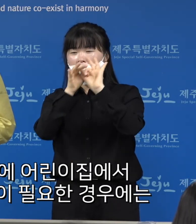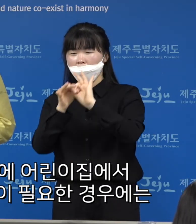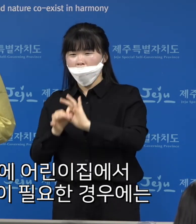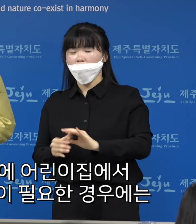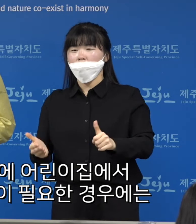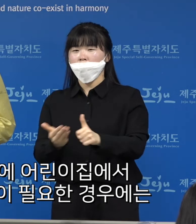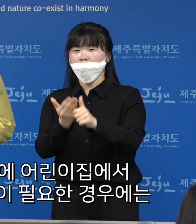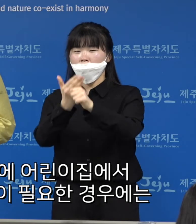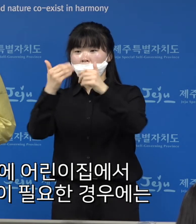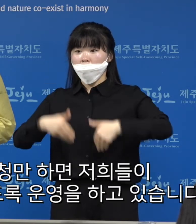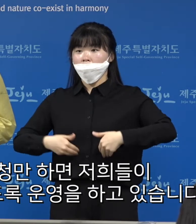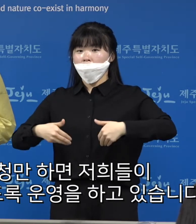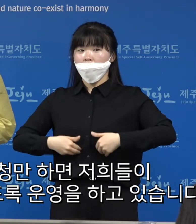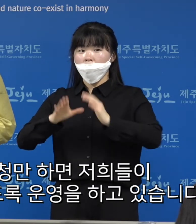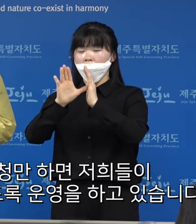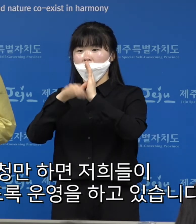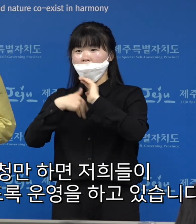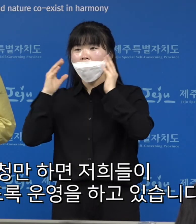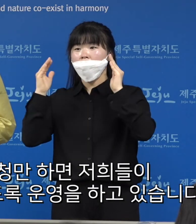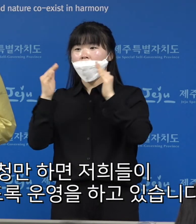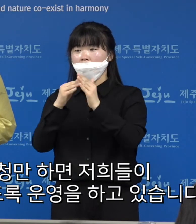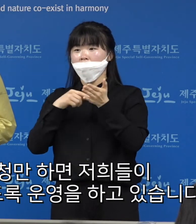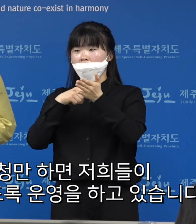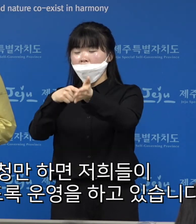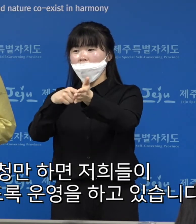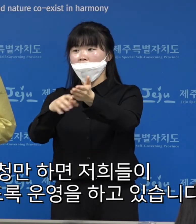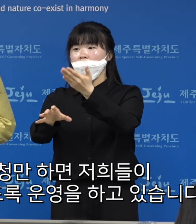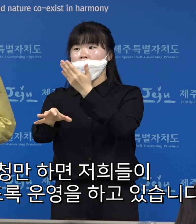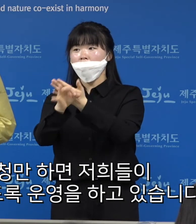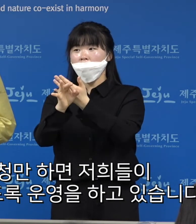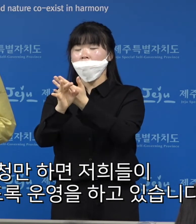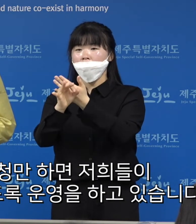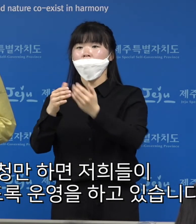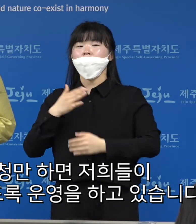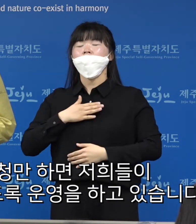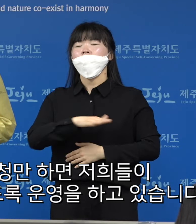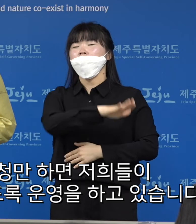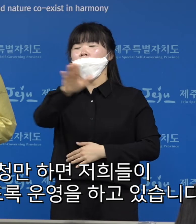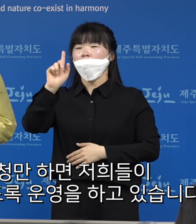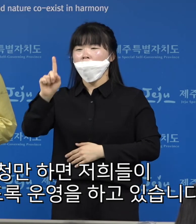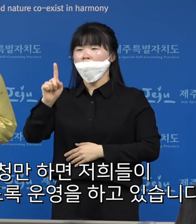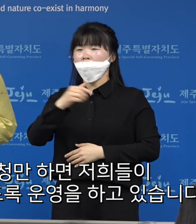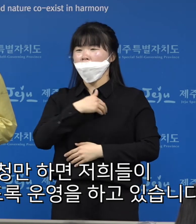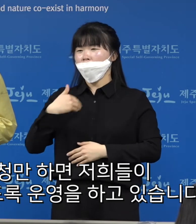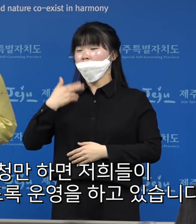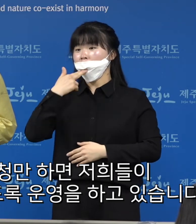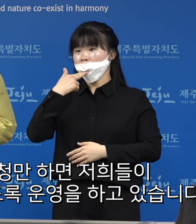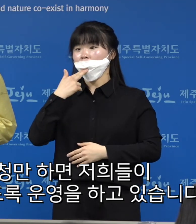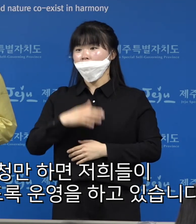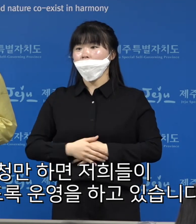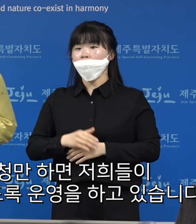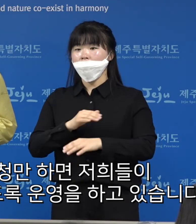보육이 필요한 경우에는 어린이집에 신청만 하면 저희들이 단 한 사람의 여유도 없이 전부